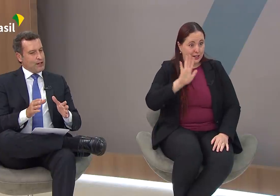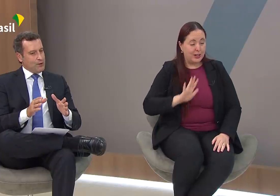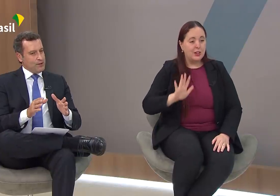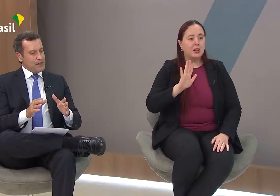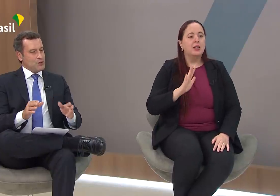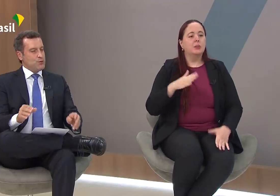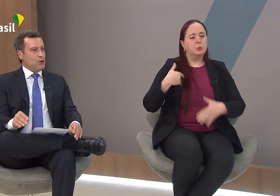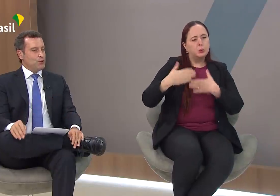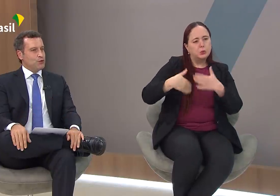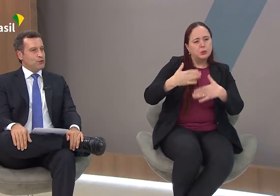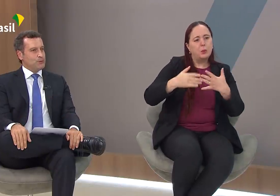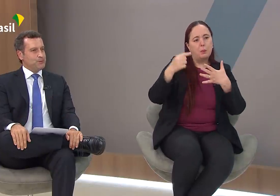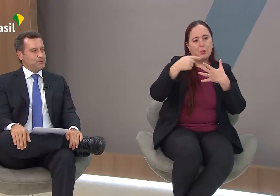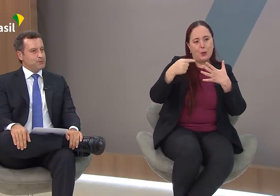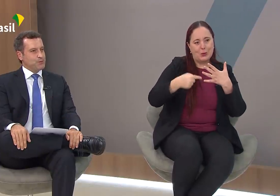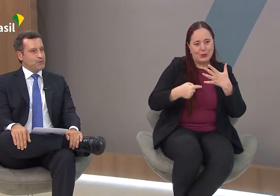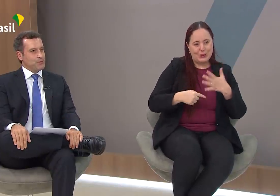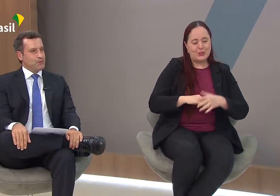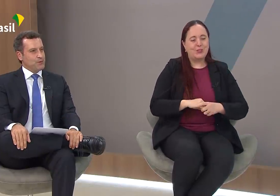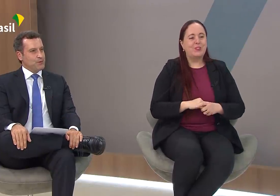tocam esses pontos.